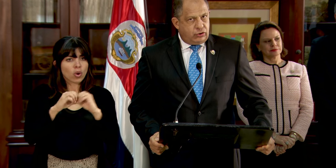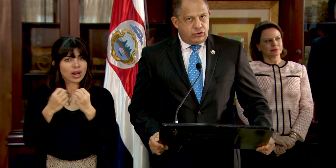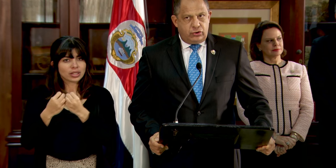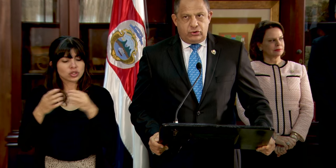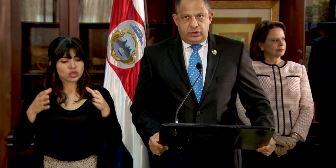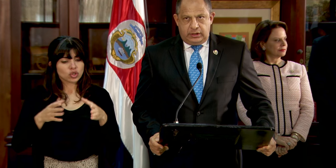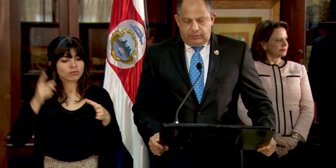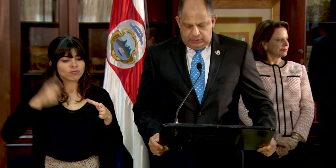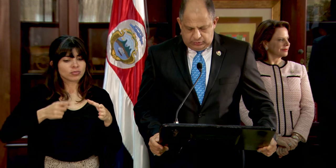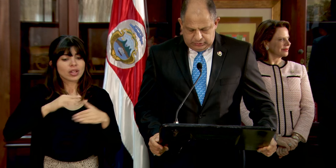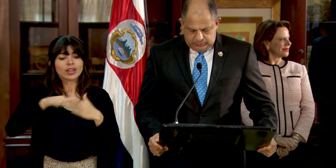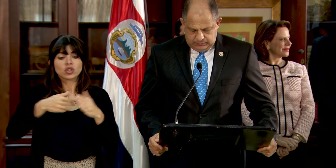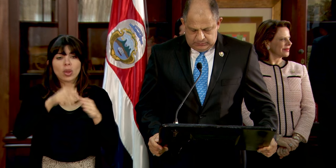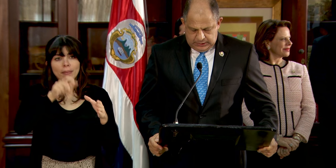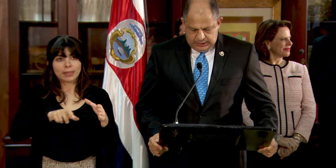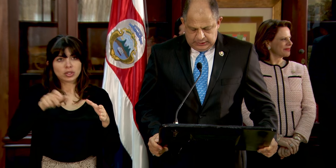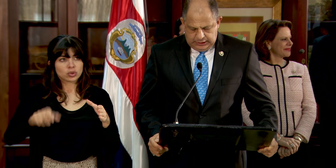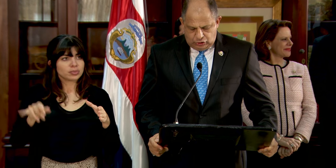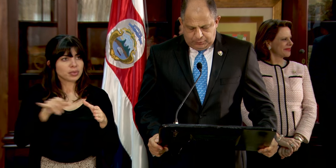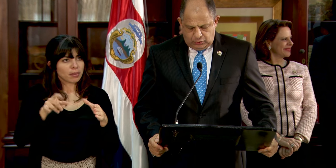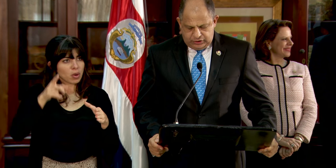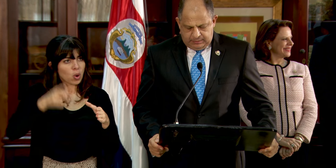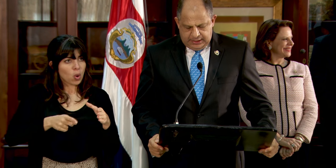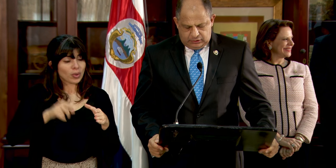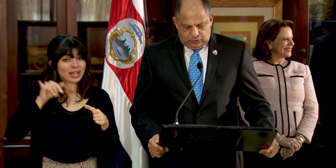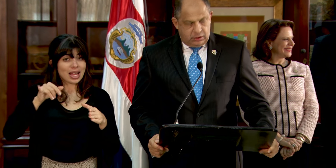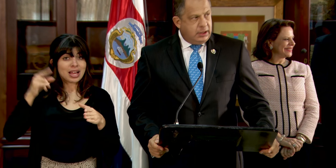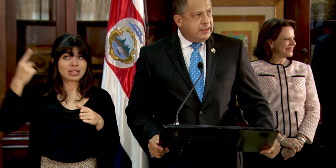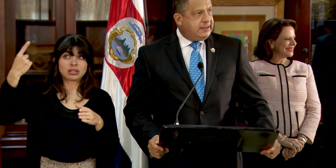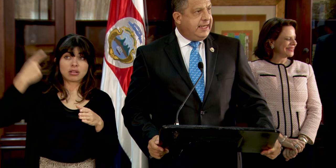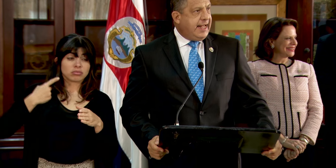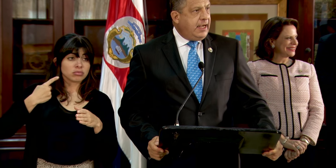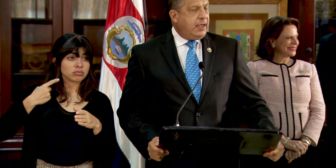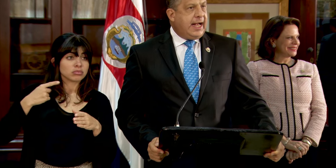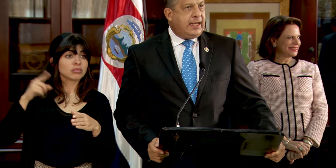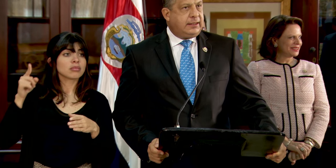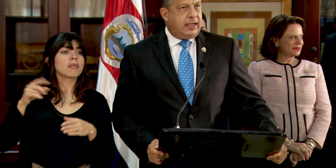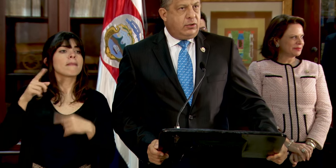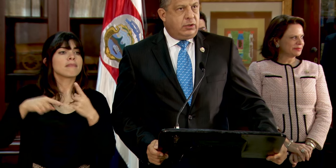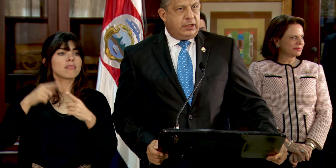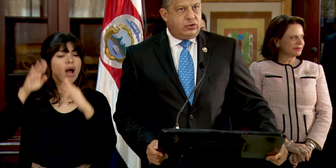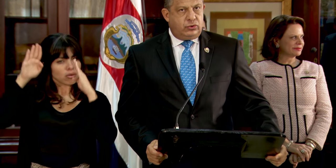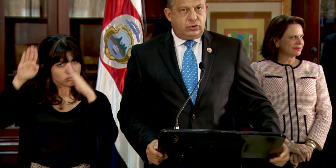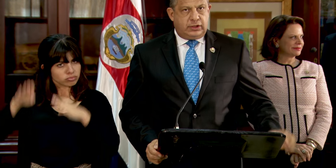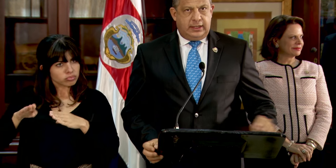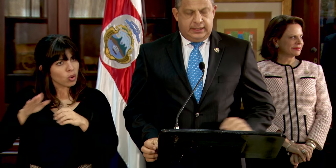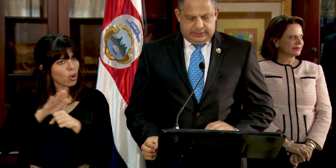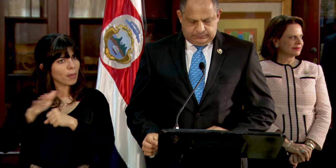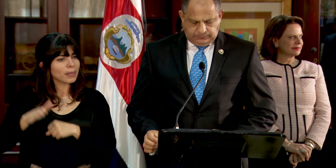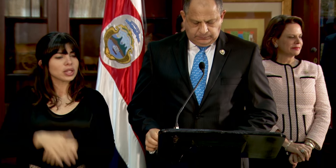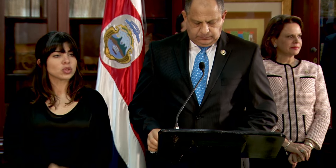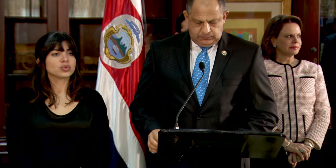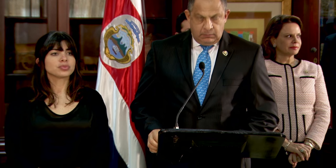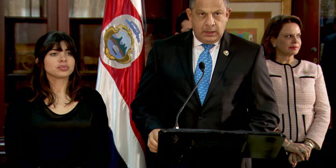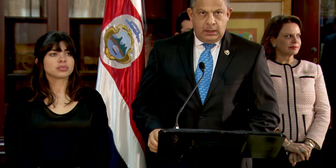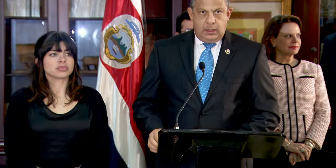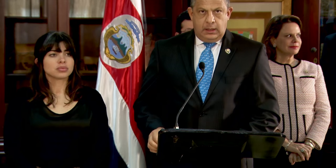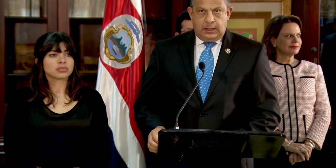todos sus individuos. Dicho pronunciamiento será acatado en su totalidad.